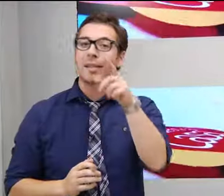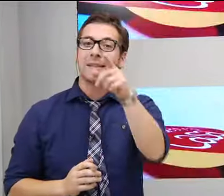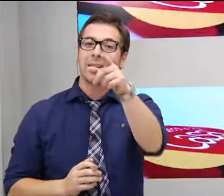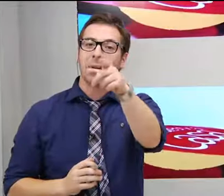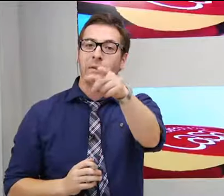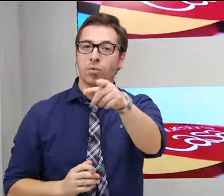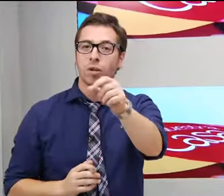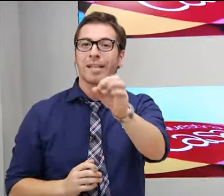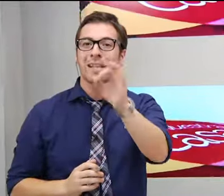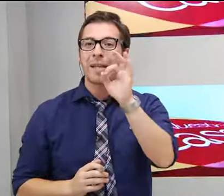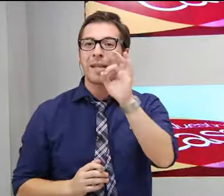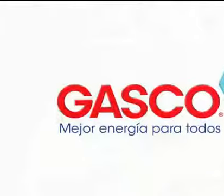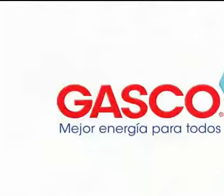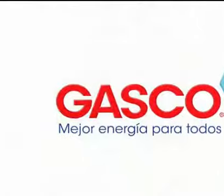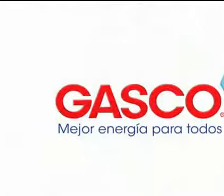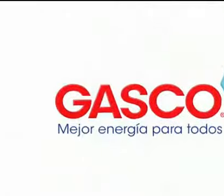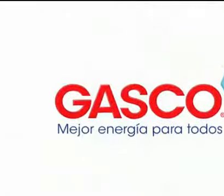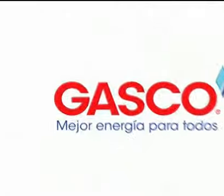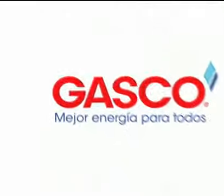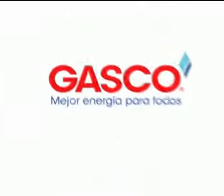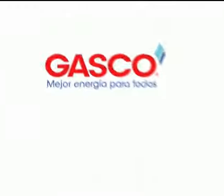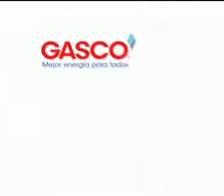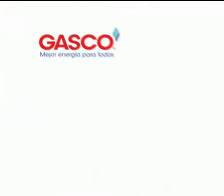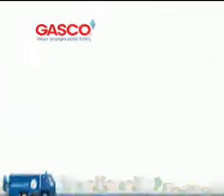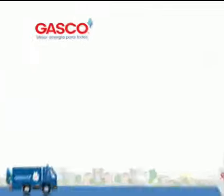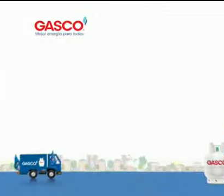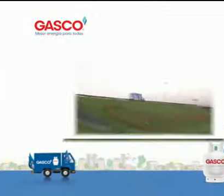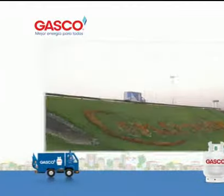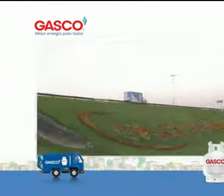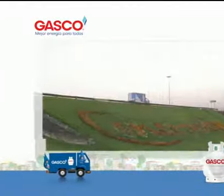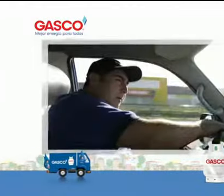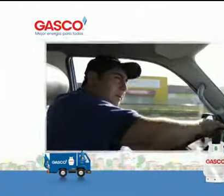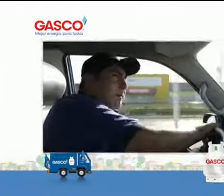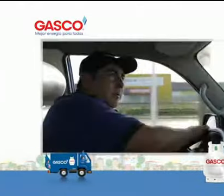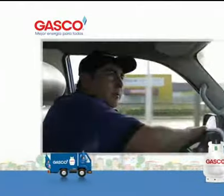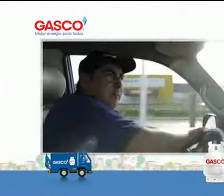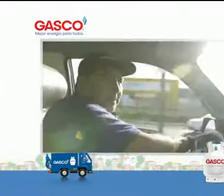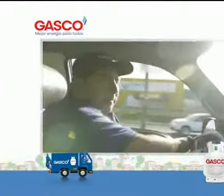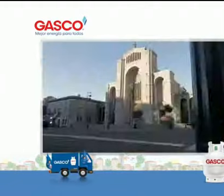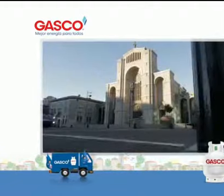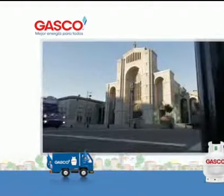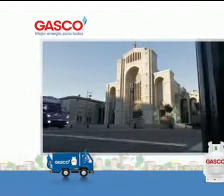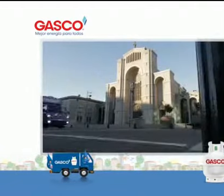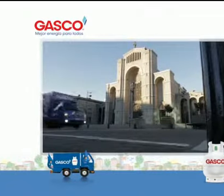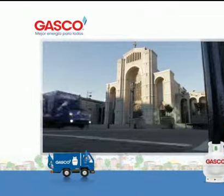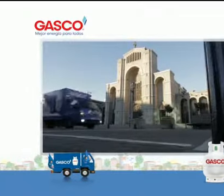entra al Facebook, llamitas Gasco, participa, gana, porque Gasco es mejor energía para todos.